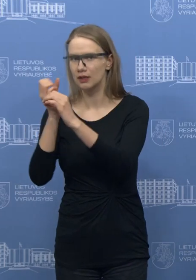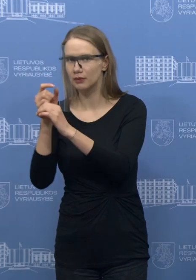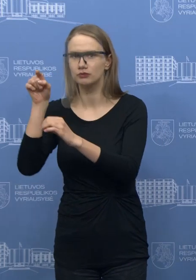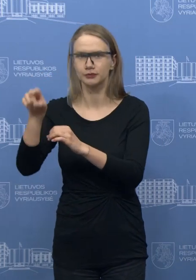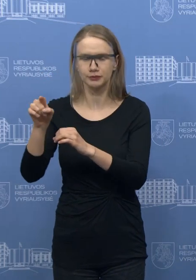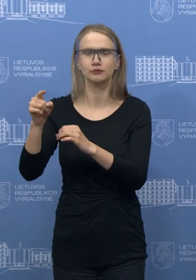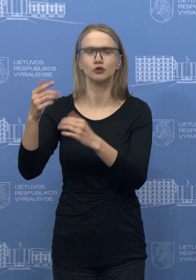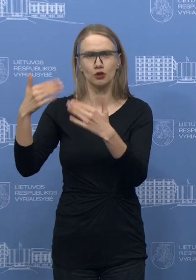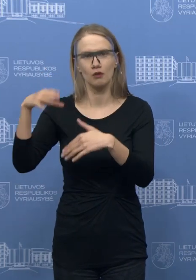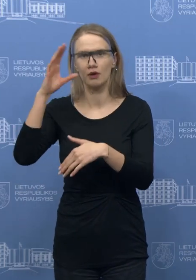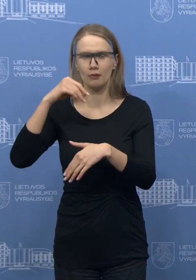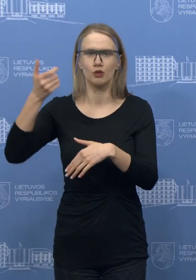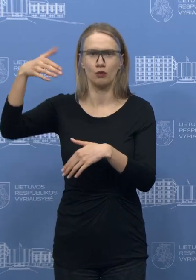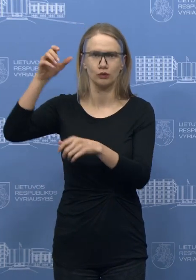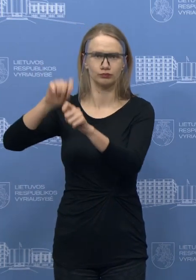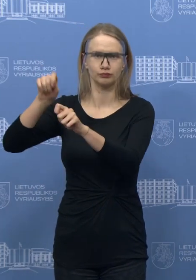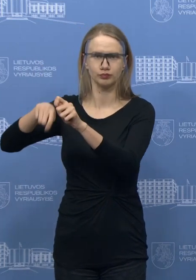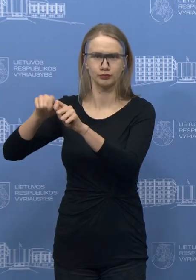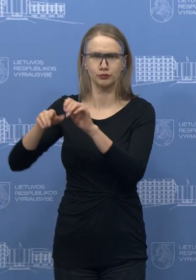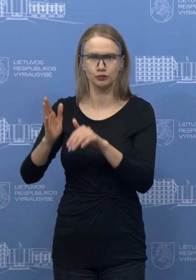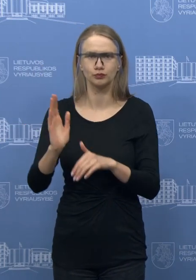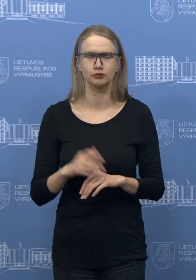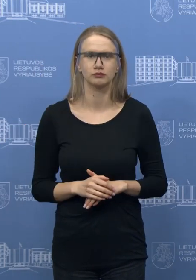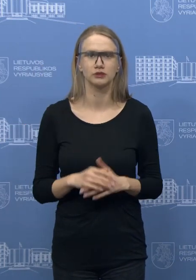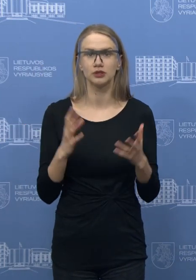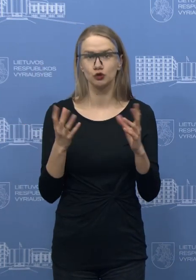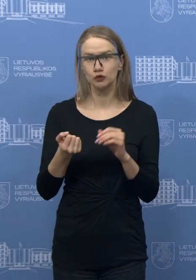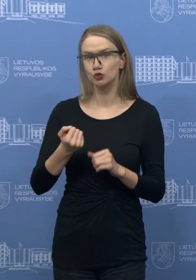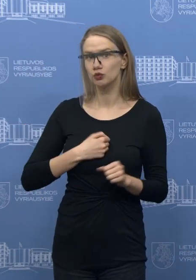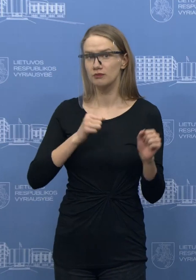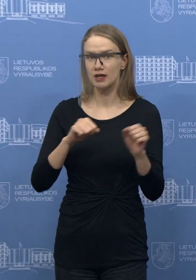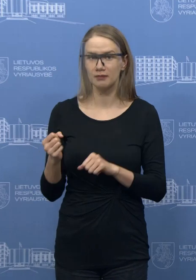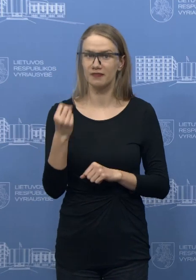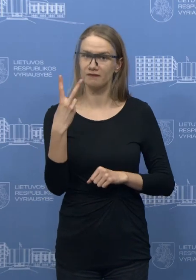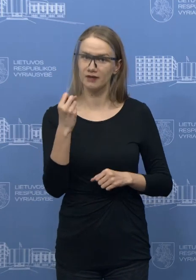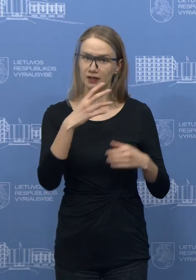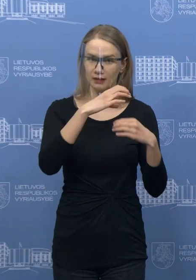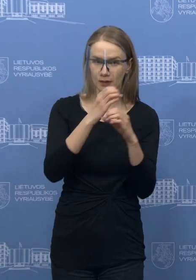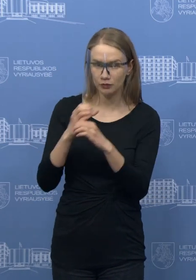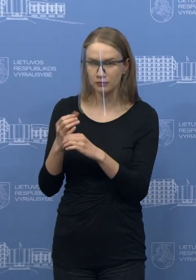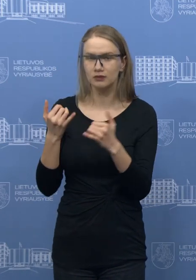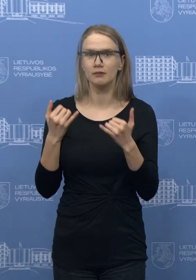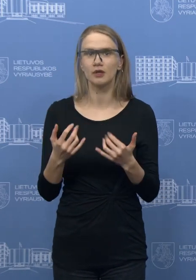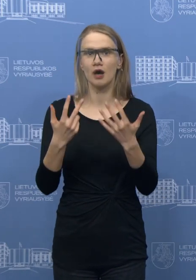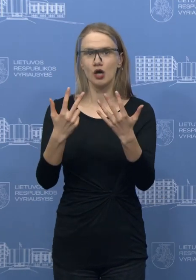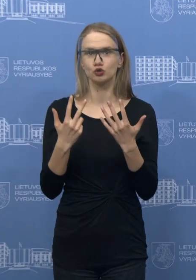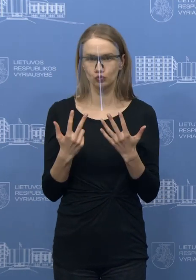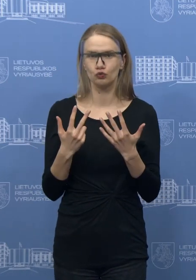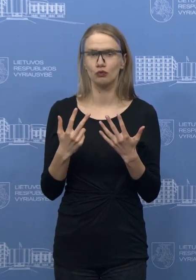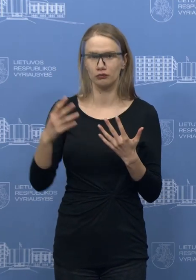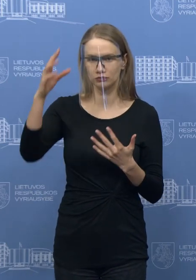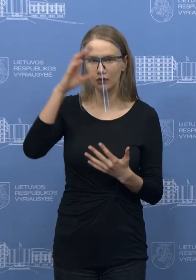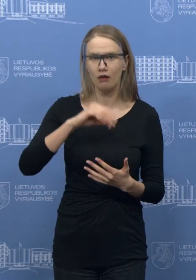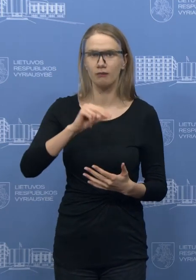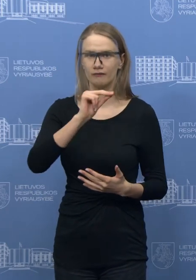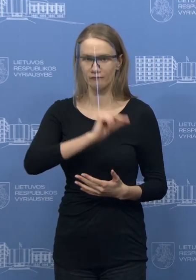atsirasti didesnis. Iš viso mes turime teorinę 12 laboratorių galimybę, šiandien įveiklintos yra 8, bet kalbant apie